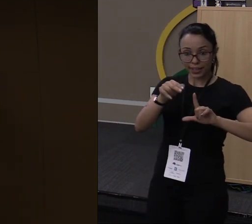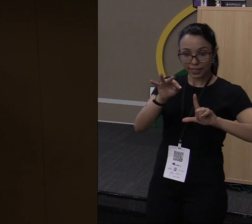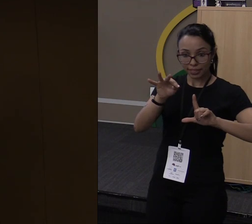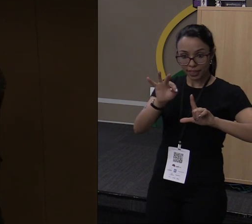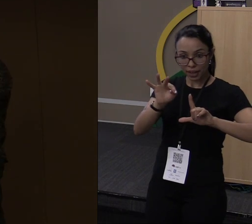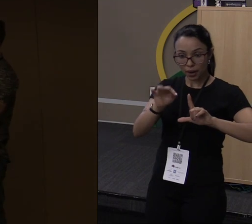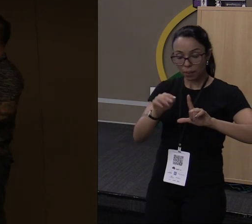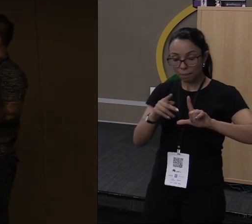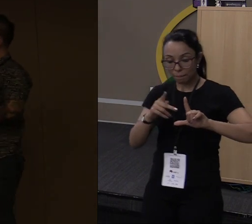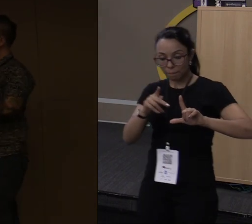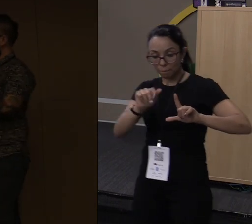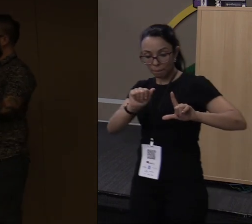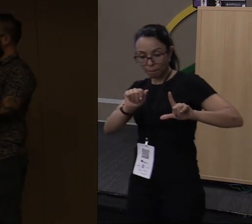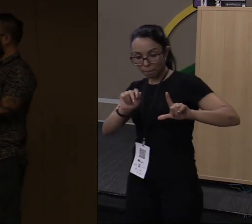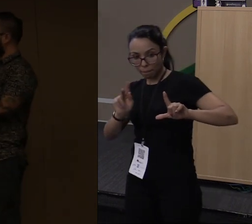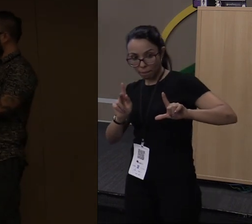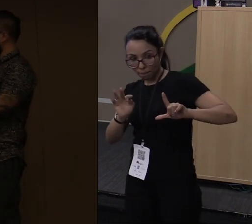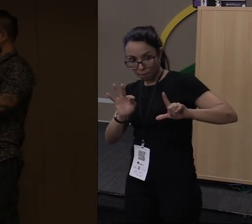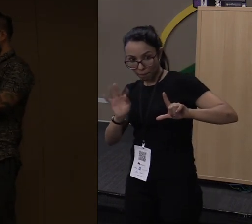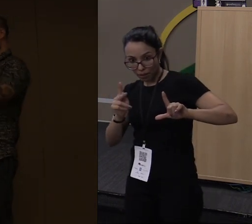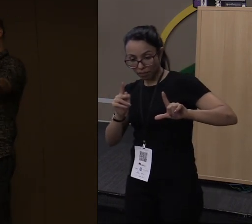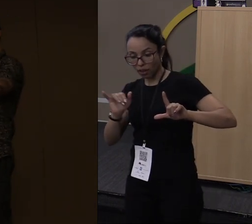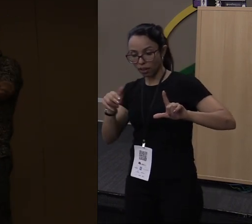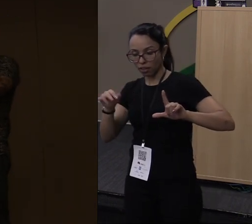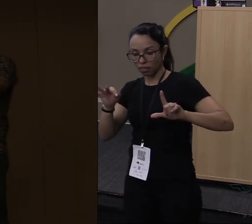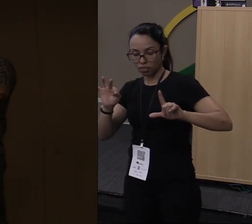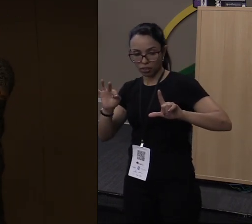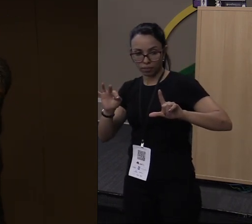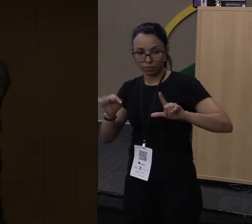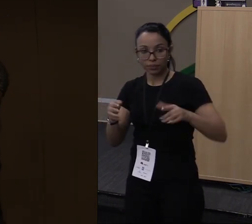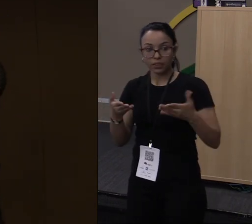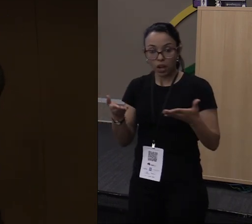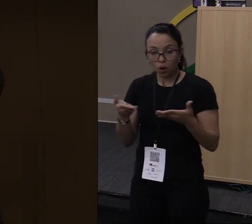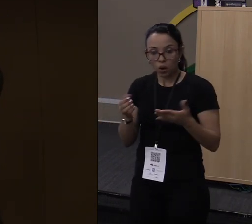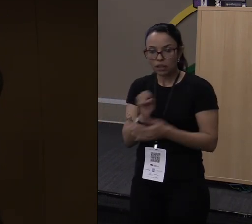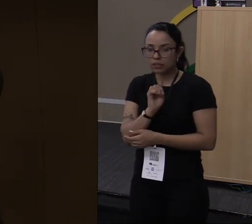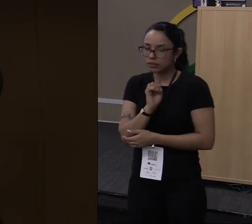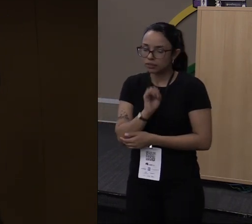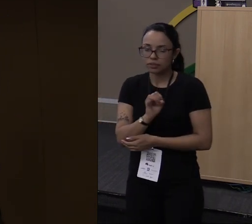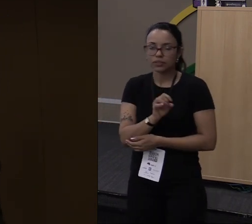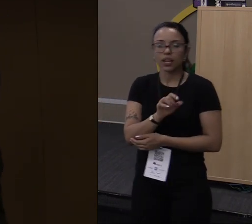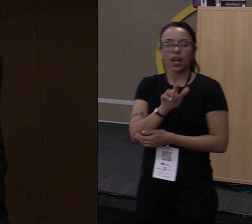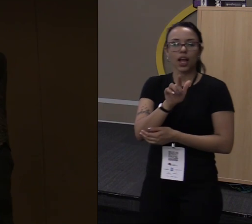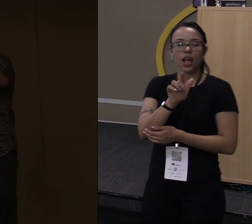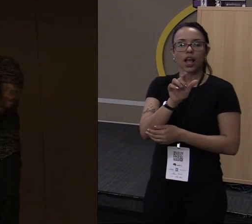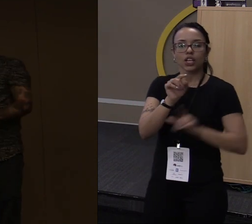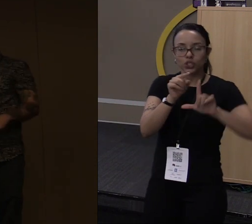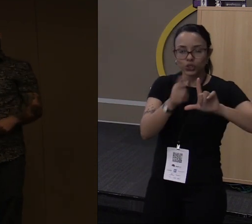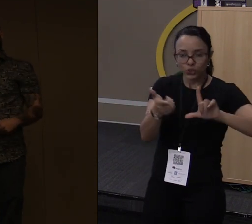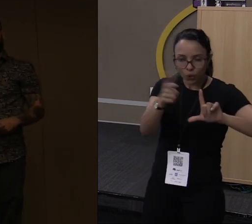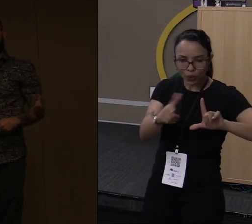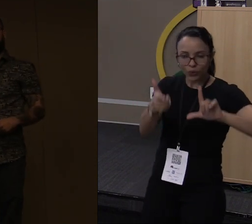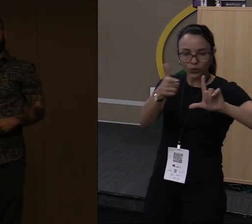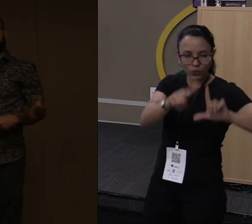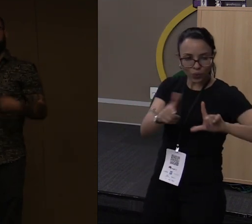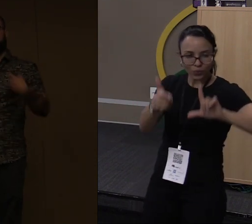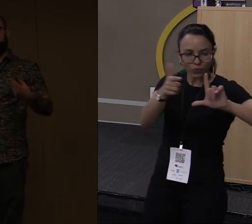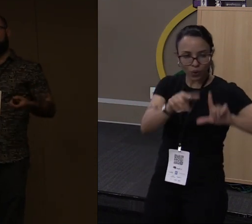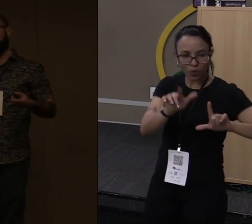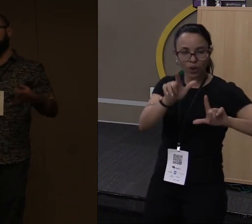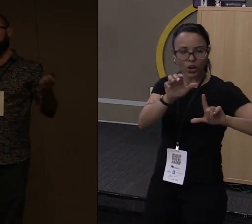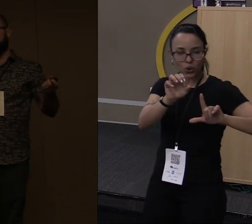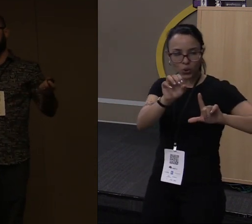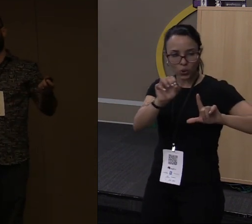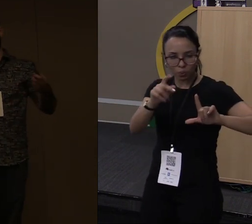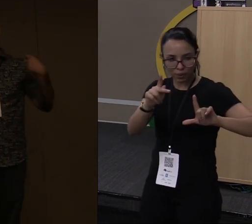Essa mudança já fez ficar paralelo. Agora, ao invés de eu ficar fazendo o loop bloqueando, ele já vai carregar tudo de uma vez de maneira paralela. Então